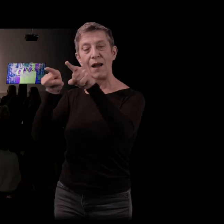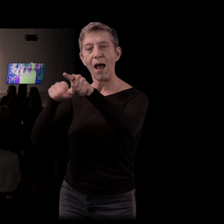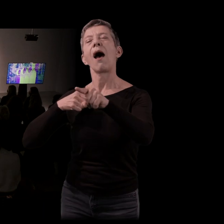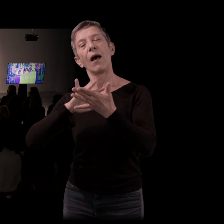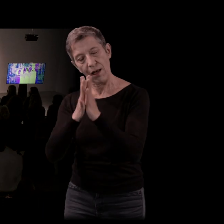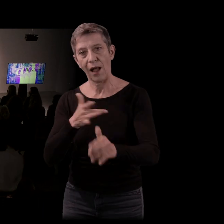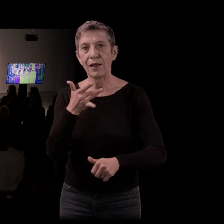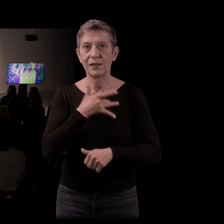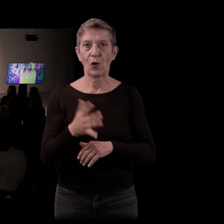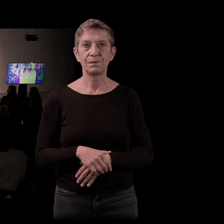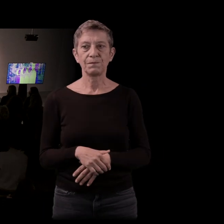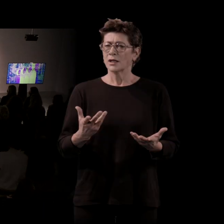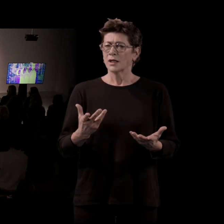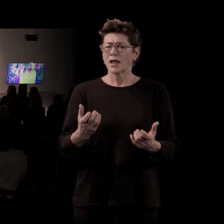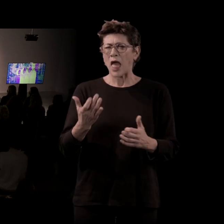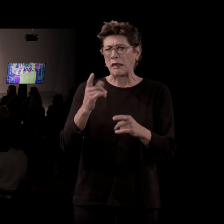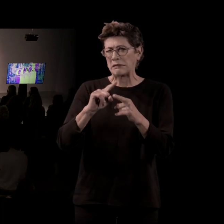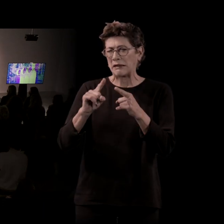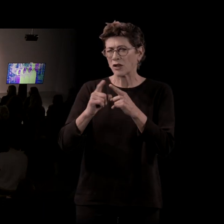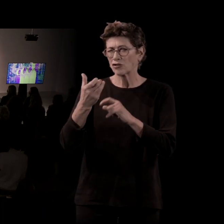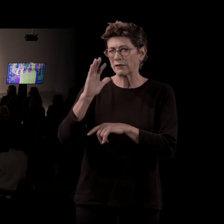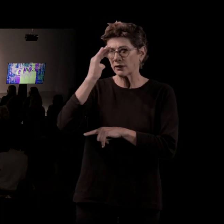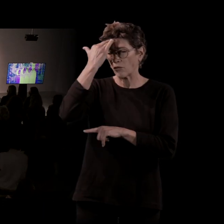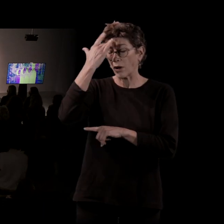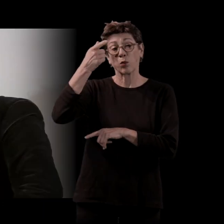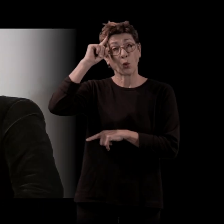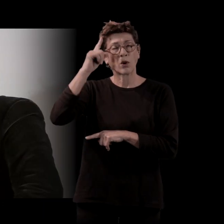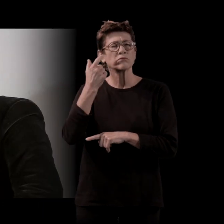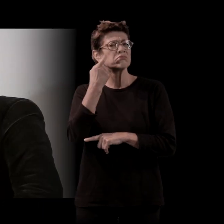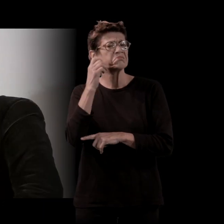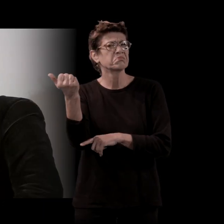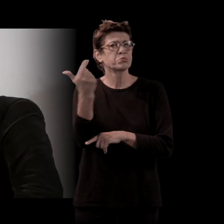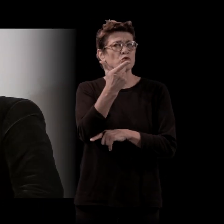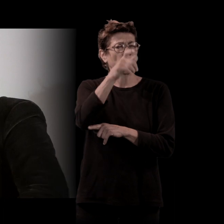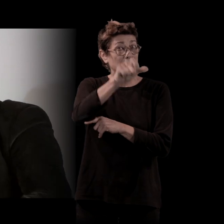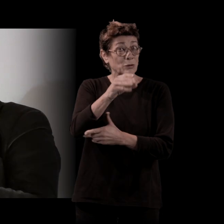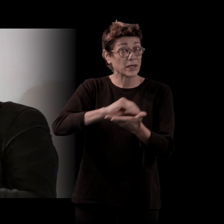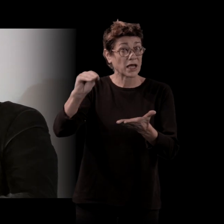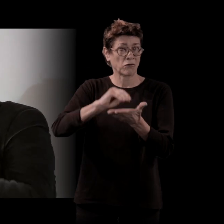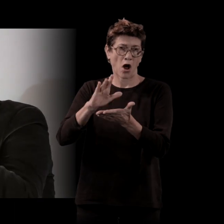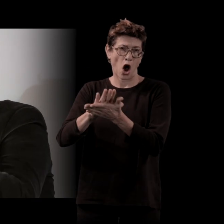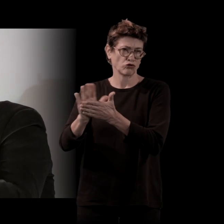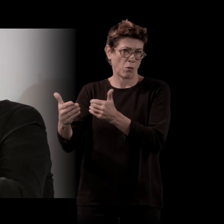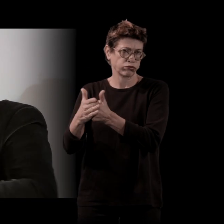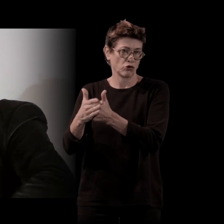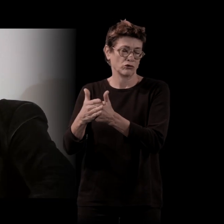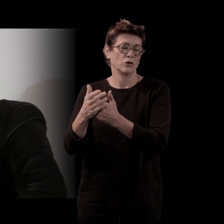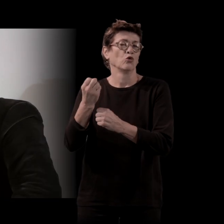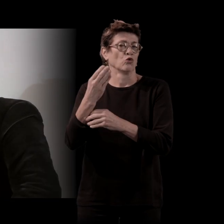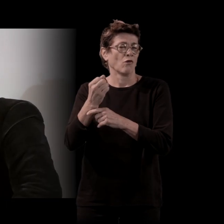un détail parce qu s'aperçoit que nombre d'écrivains, en particulier de votre génération, Nicolas, passent par cette épreuve d'une certaine manière qui